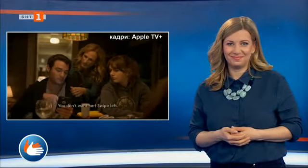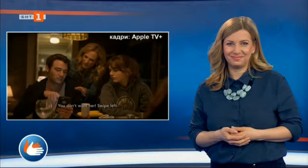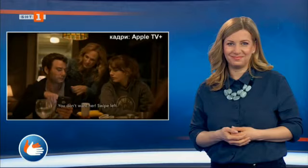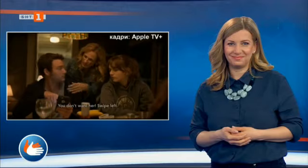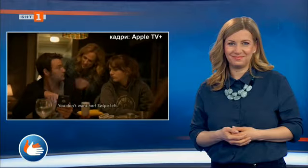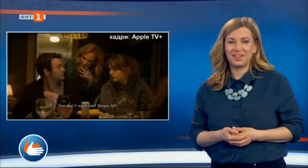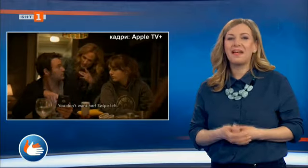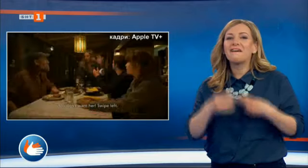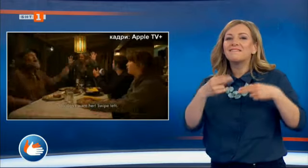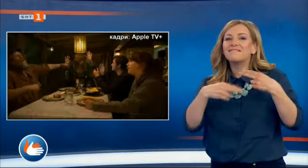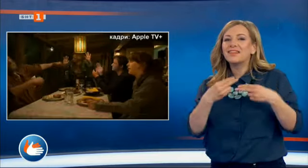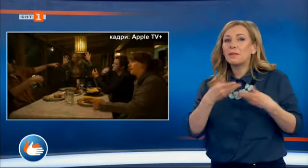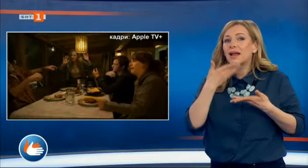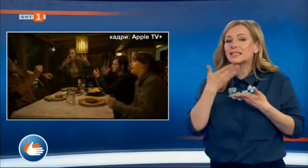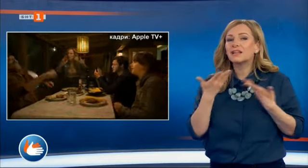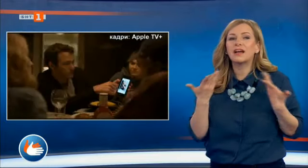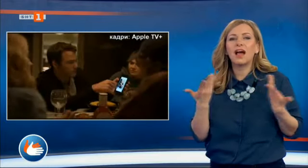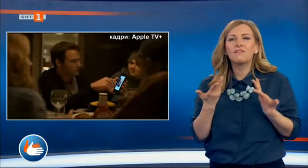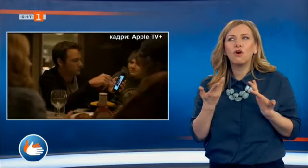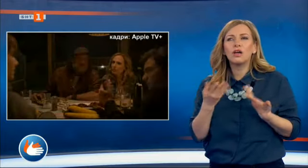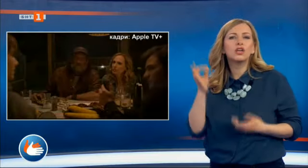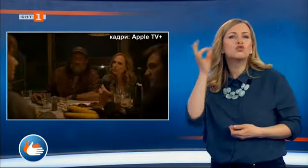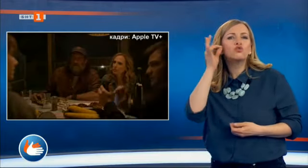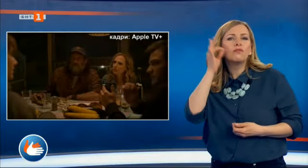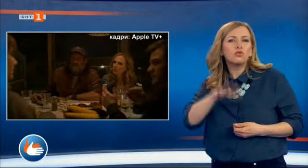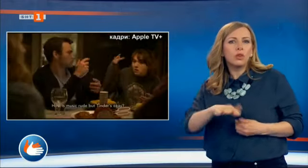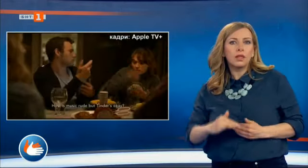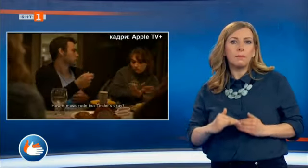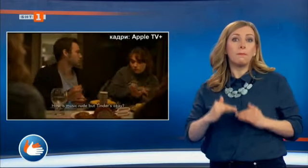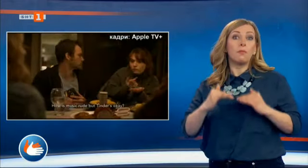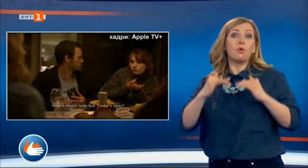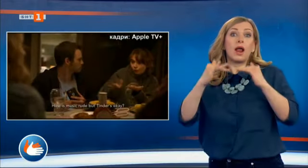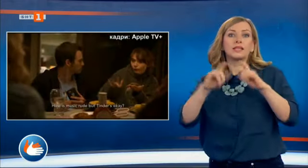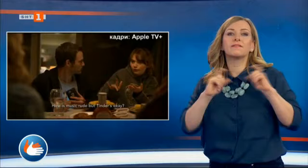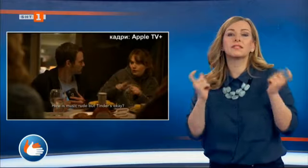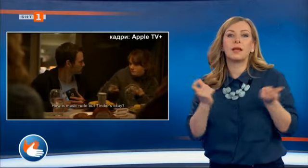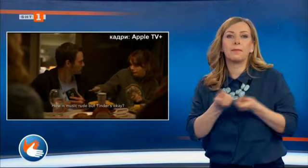Филмът разказва за това какво е чуващо дете да изразне в семейство на глухи родители.